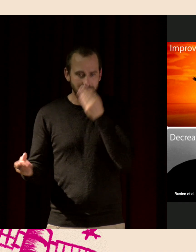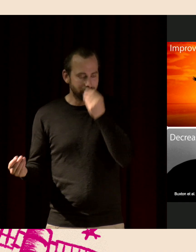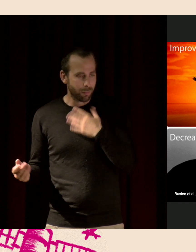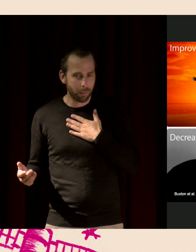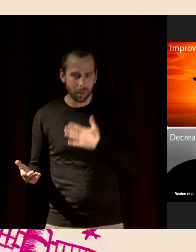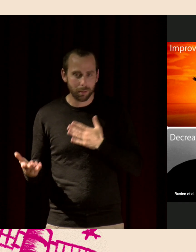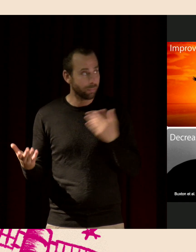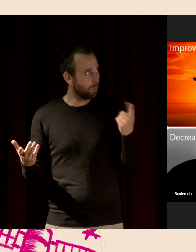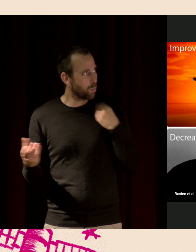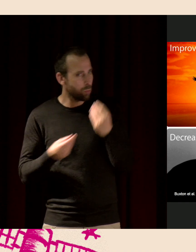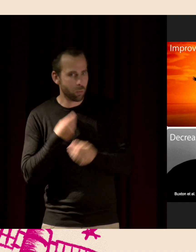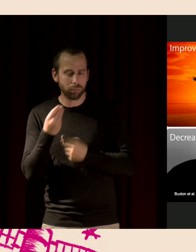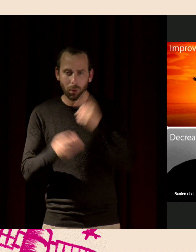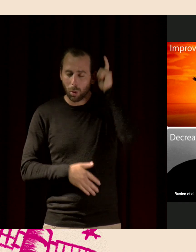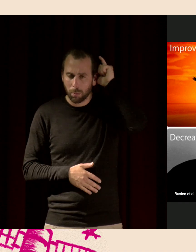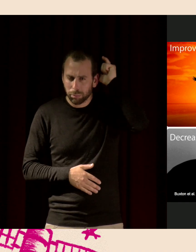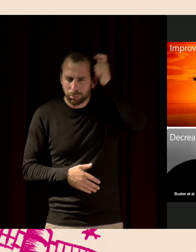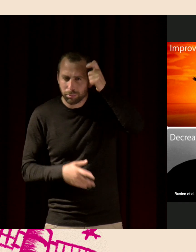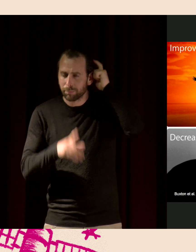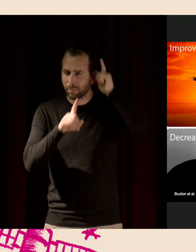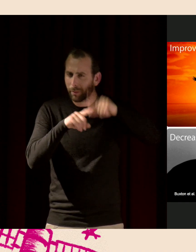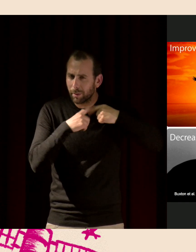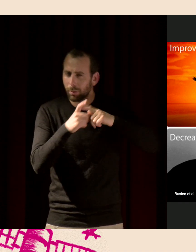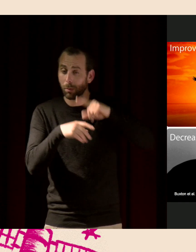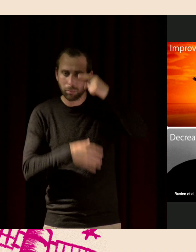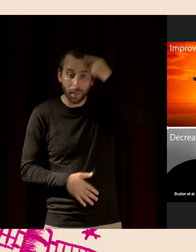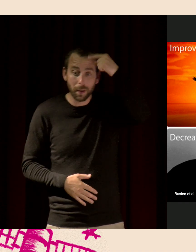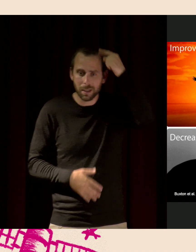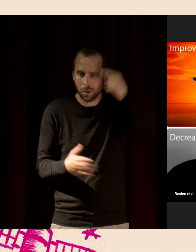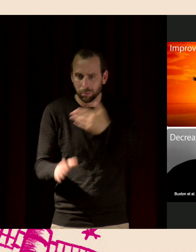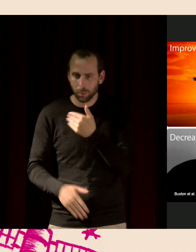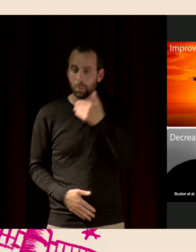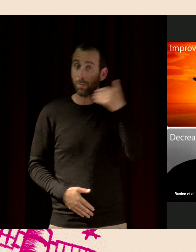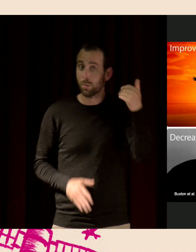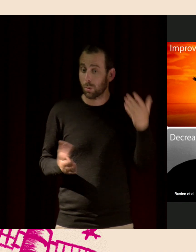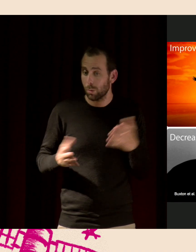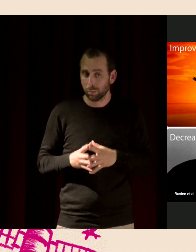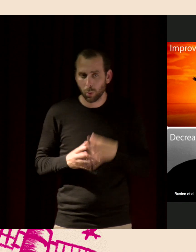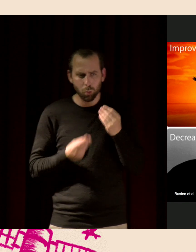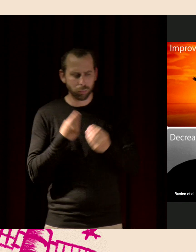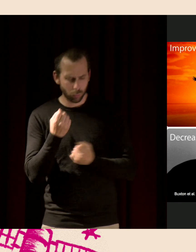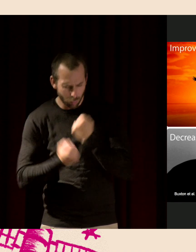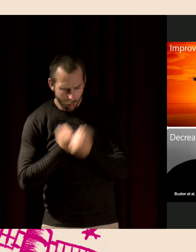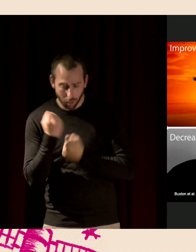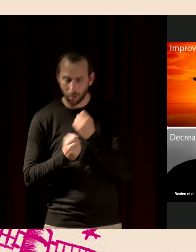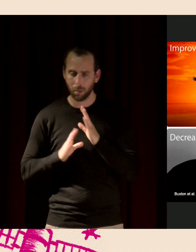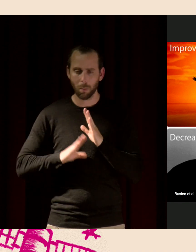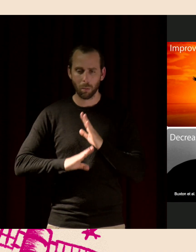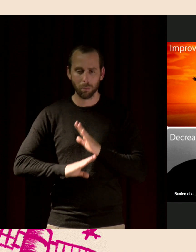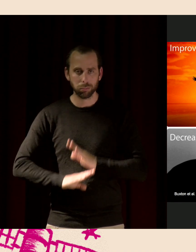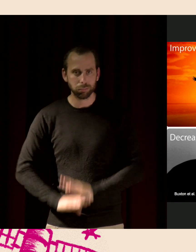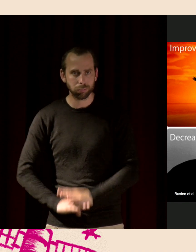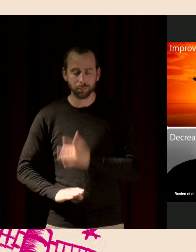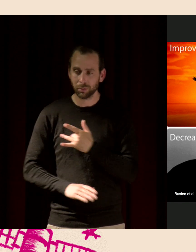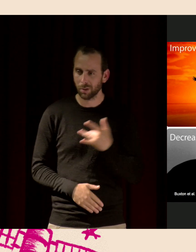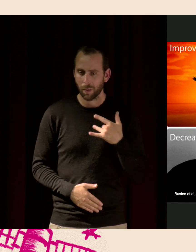cognitives, votre intelligence, on va dire. Elle va diminuer votre douleur, elle va améliorer votre